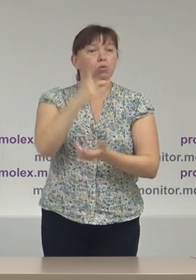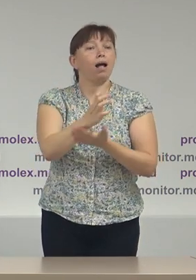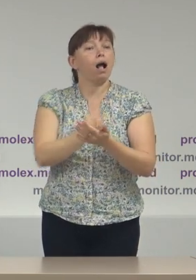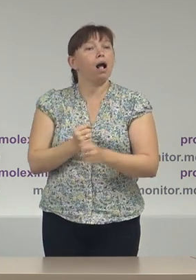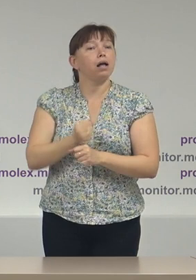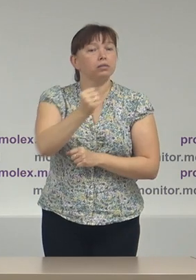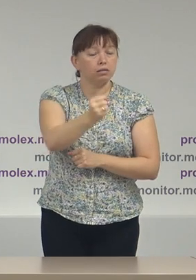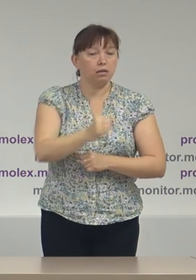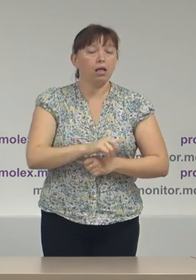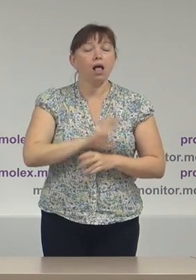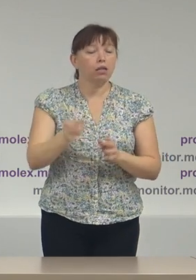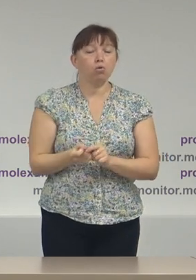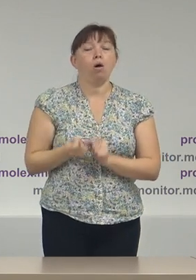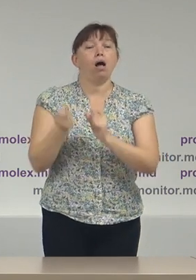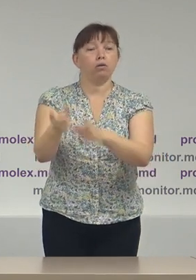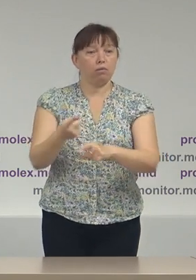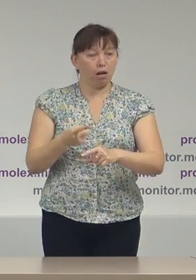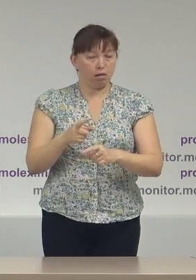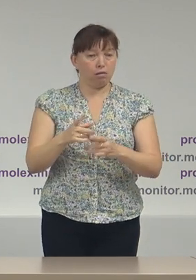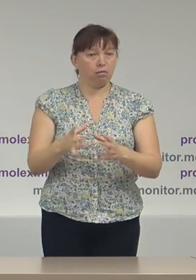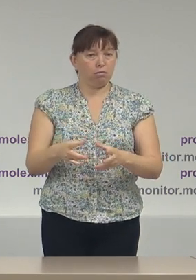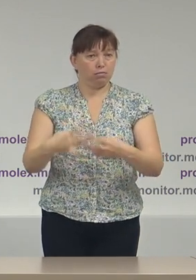a arunca la coșul de culoare această voință.